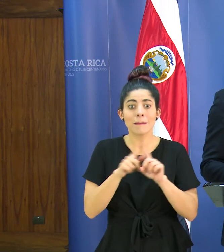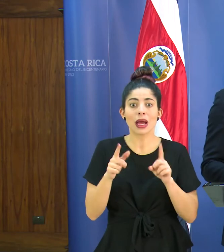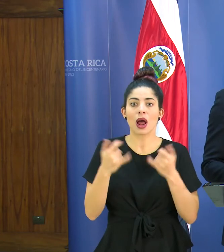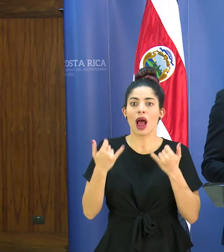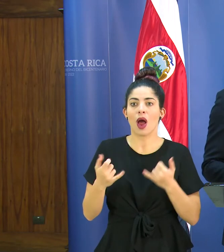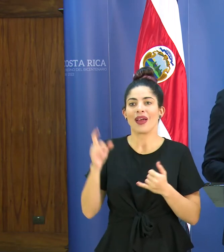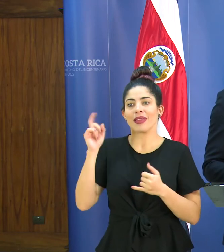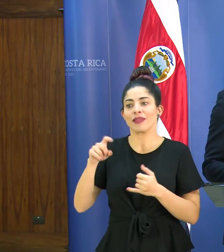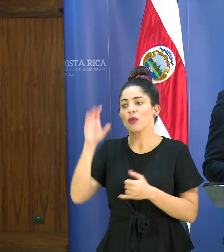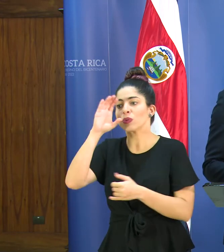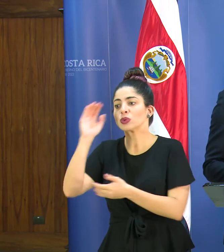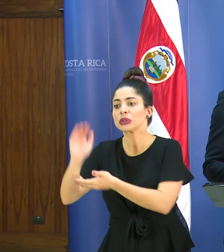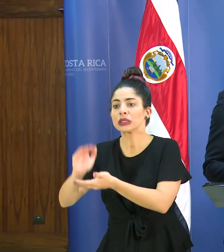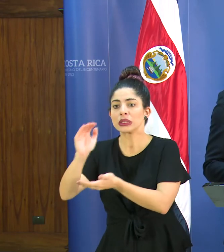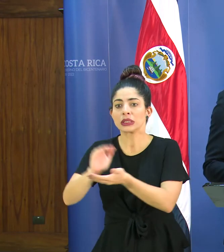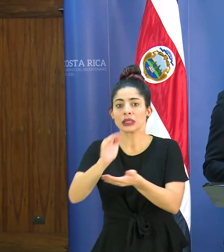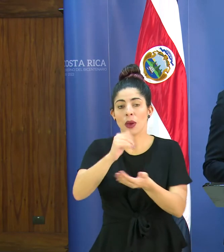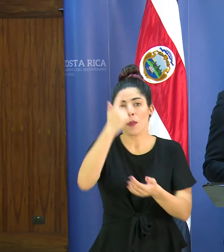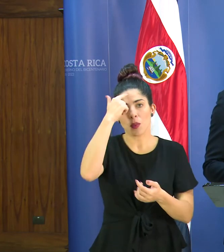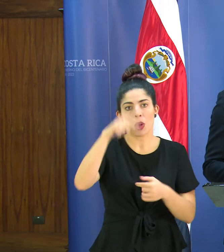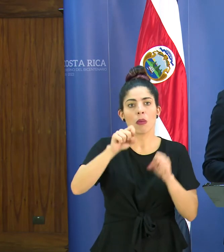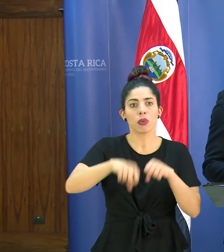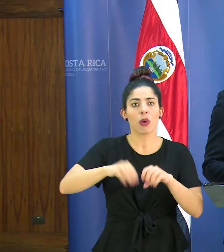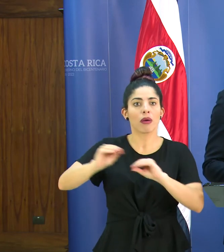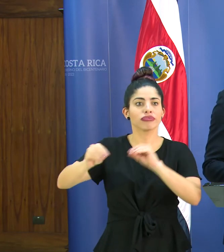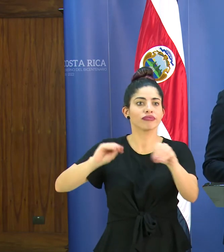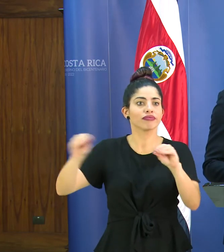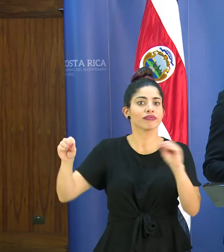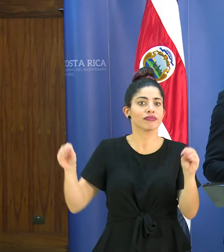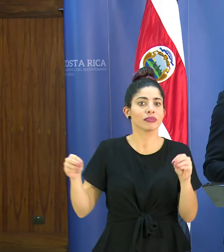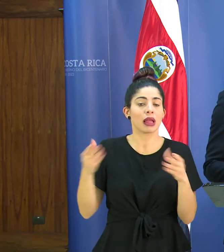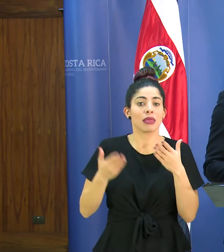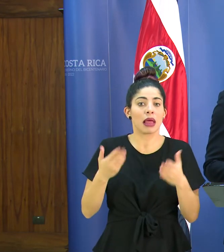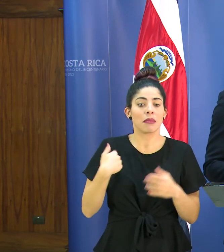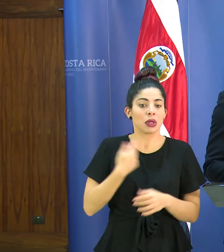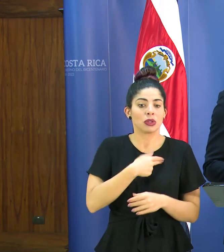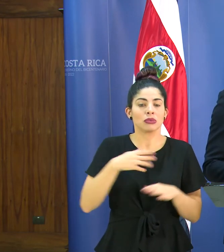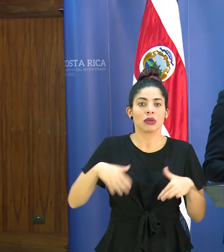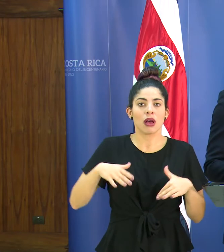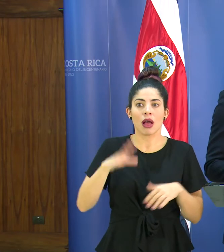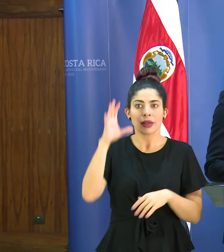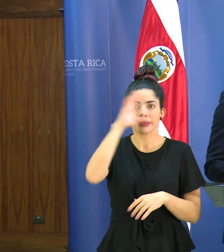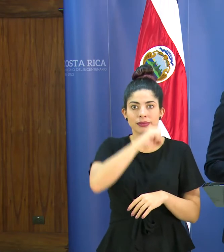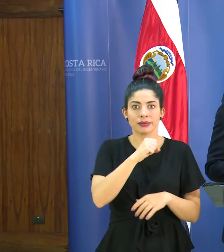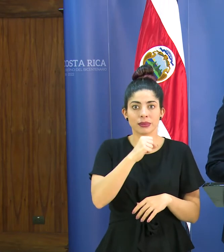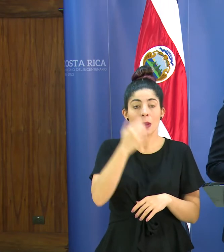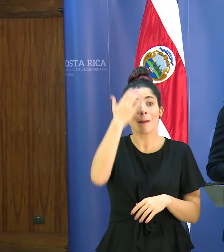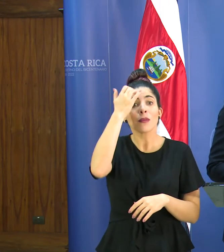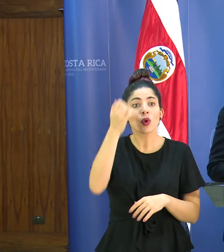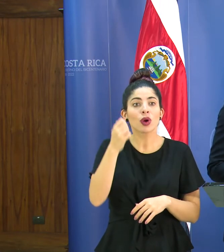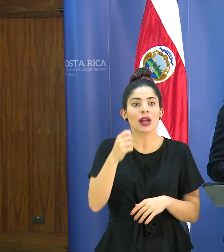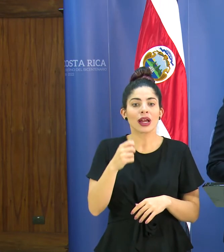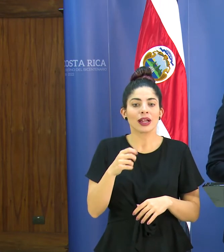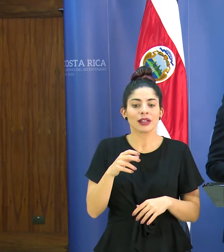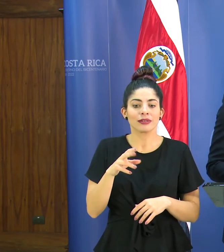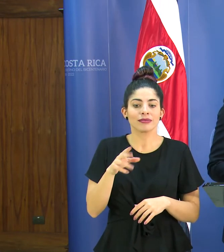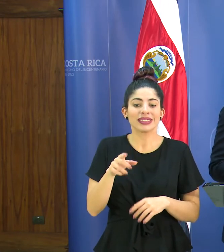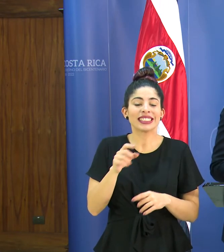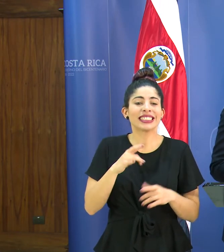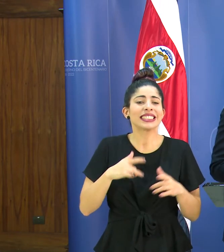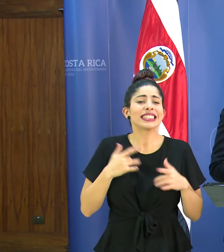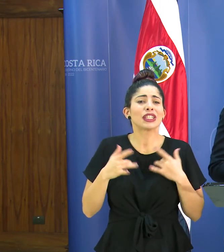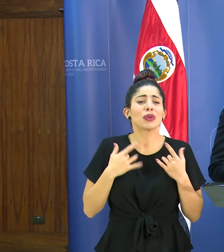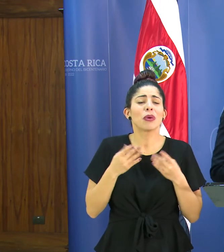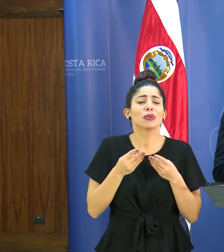que mitigar porque puede haber transmisión perfectamente que no estamos necesariamente detectando porque no reúne las condiciones porque son